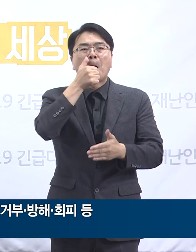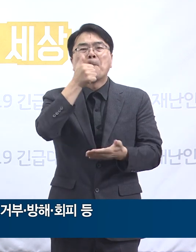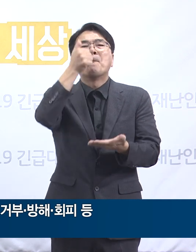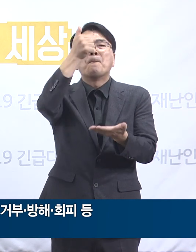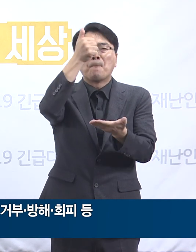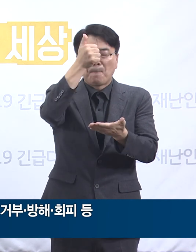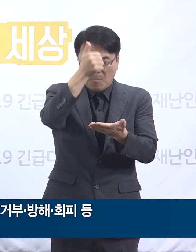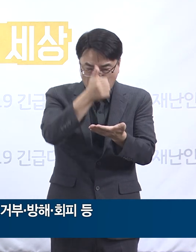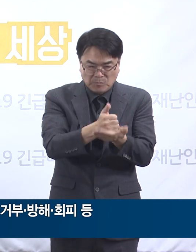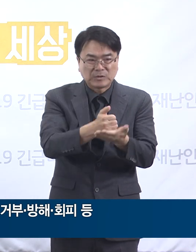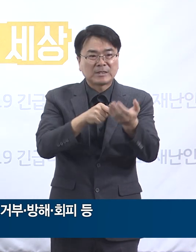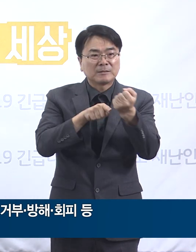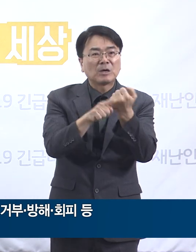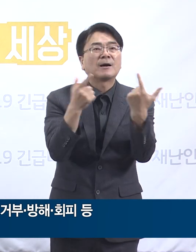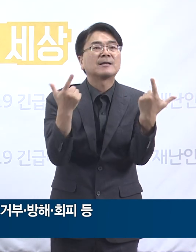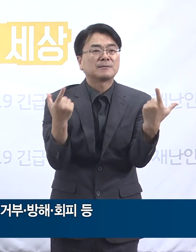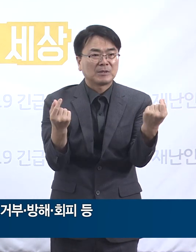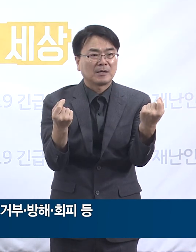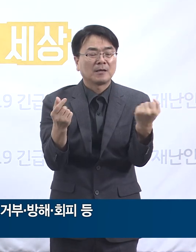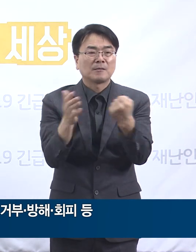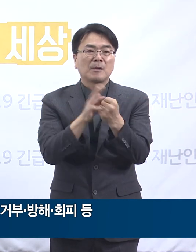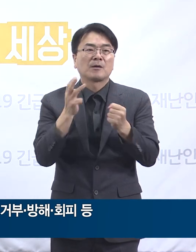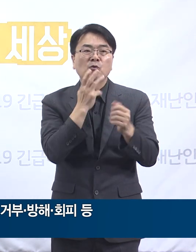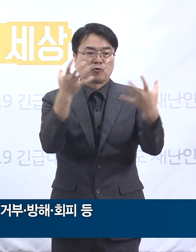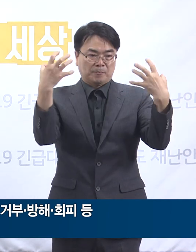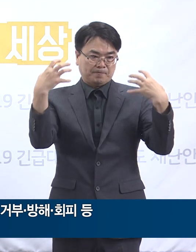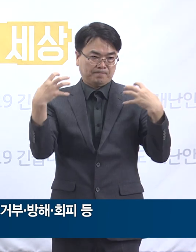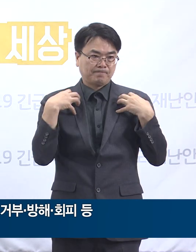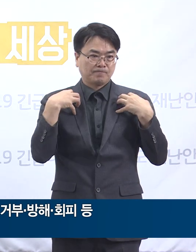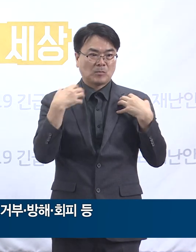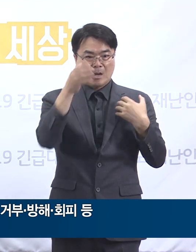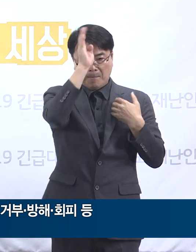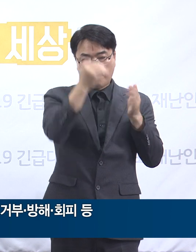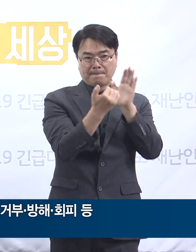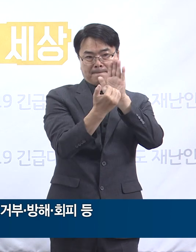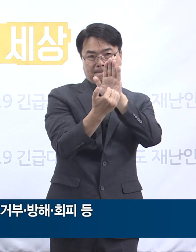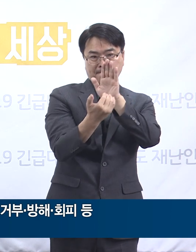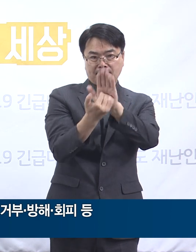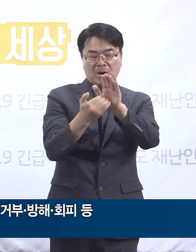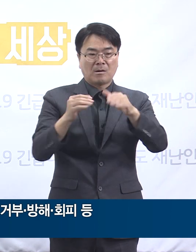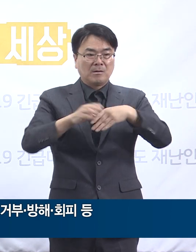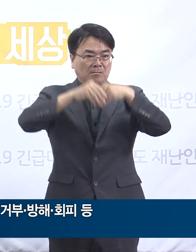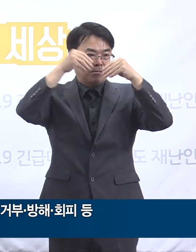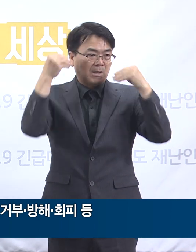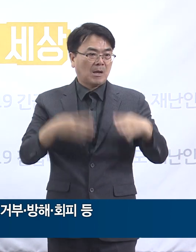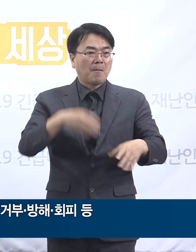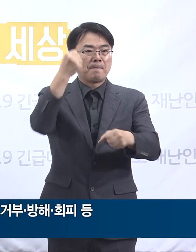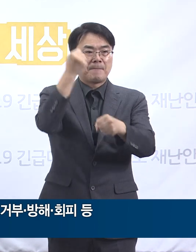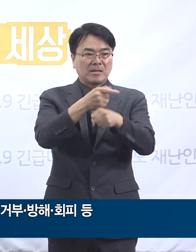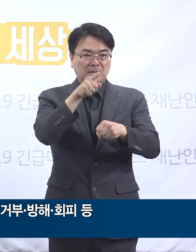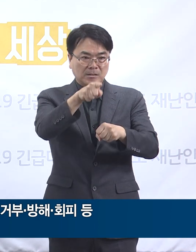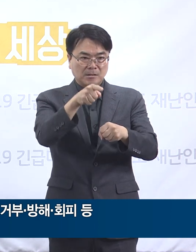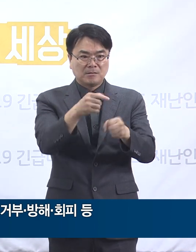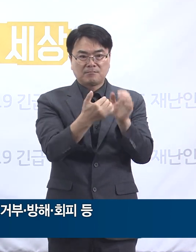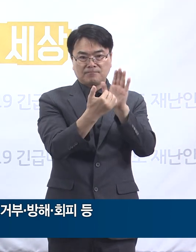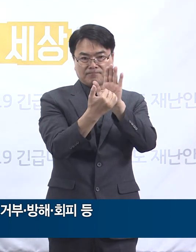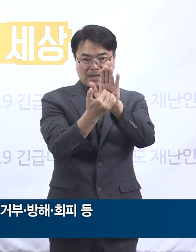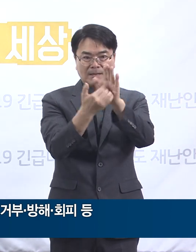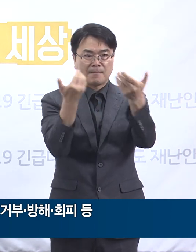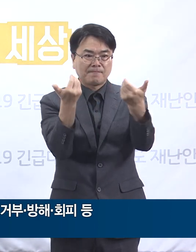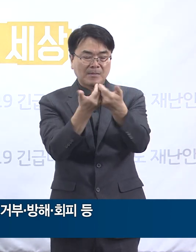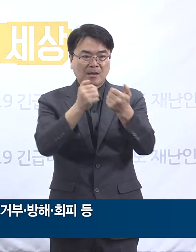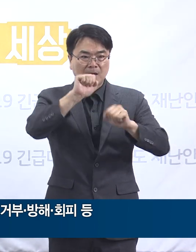경기도는 코로나19 방역체계를 무력화시켜 도민의 안전에 위협을 가하는 이러한 반사의적 행위를